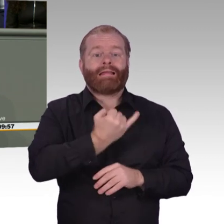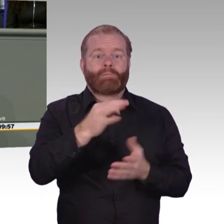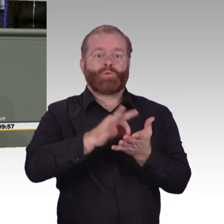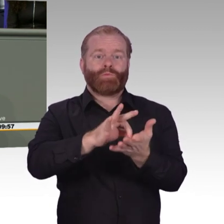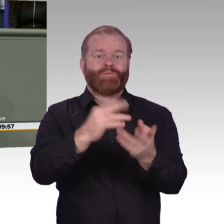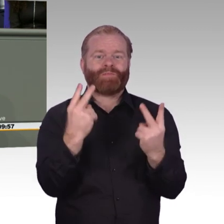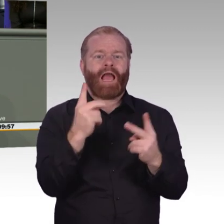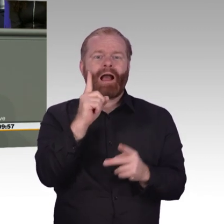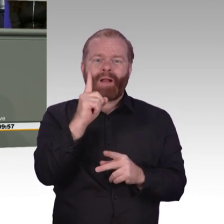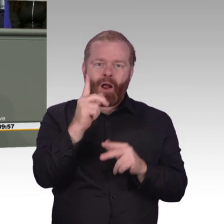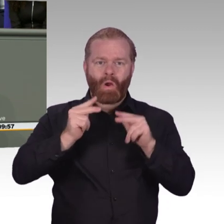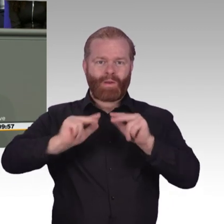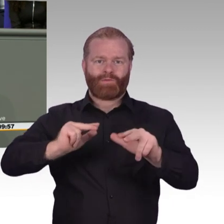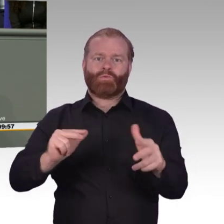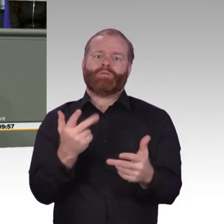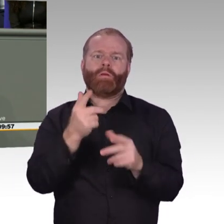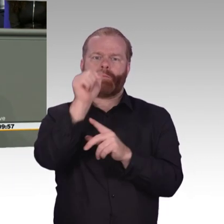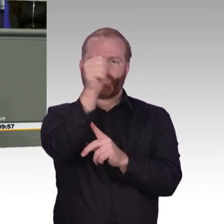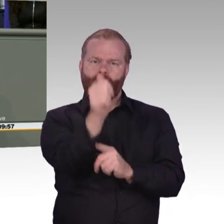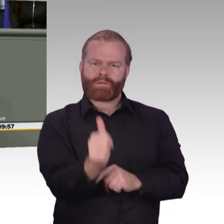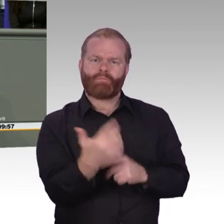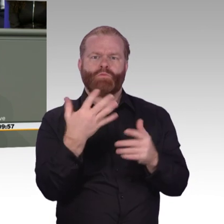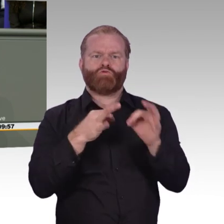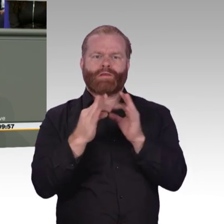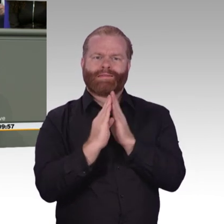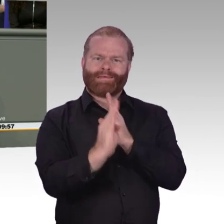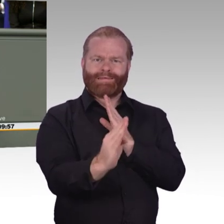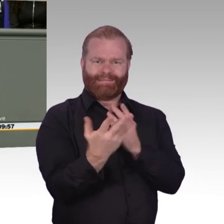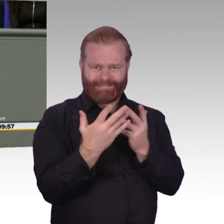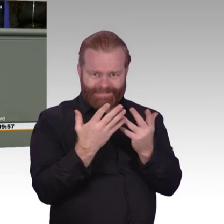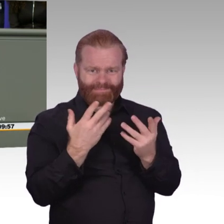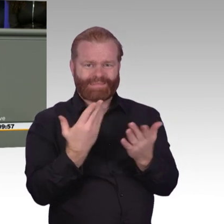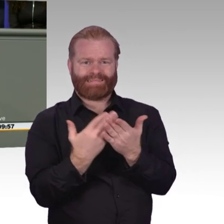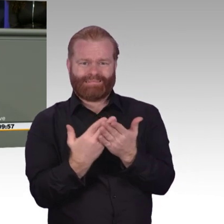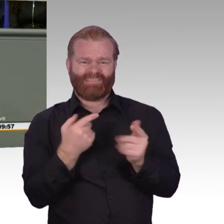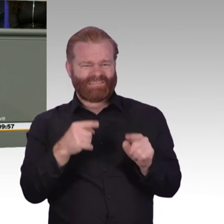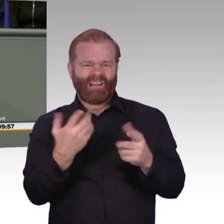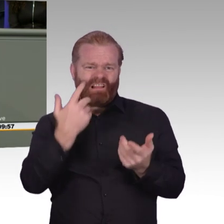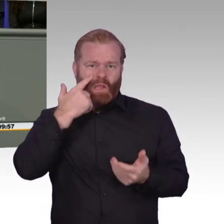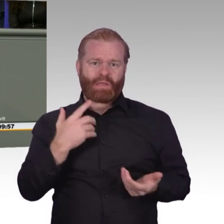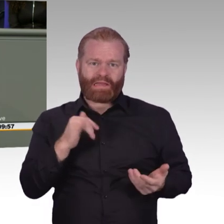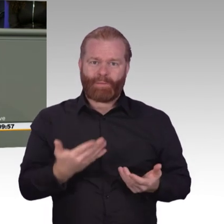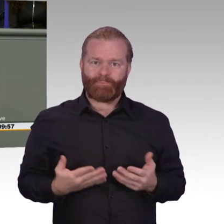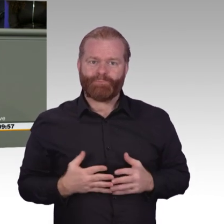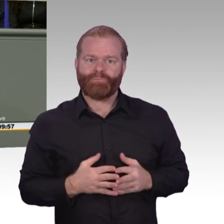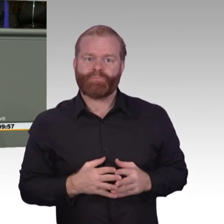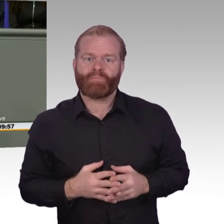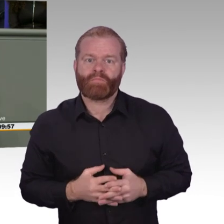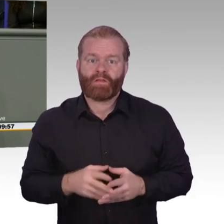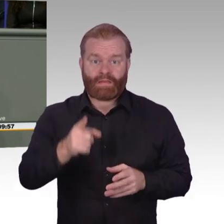-fähiges Internet bei den Bürgern etablieren können, so wie Sie das schreiben, wo Sie in den letzten Jahren es noch nicht mal richtig hingekriegt haben, zu den Zielen, 50 Megabit